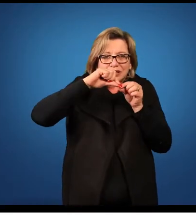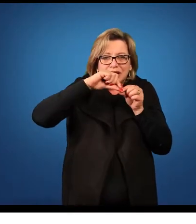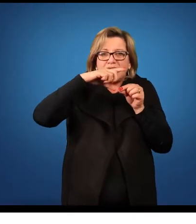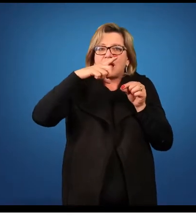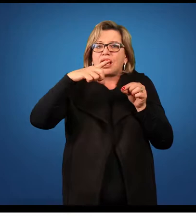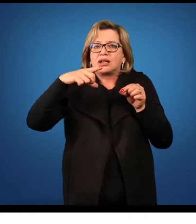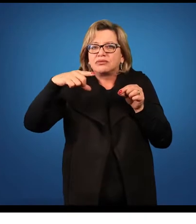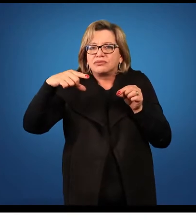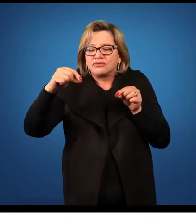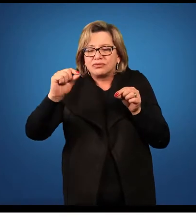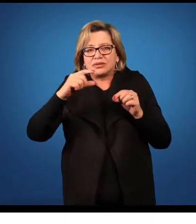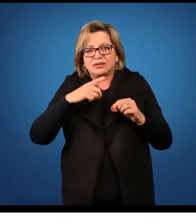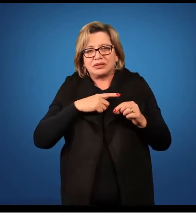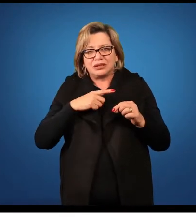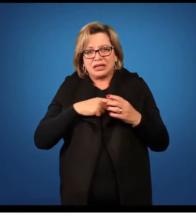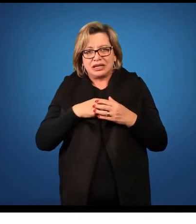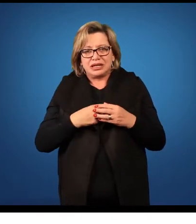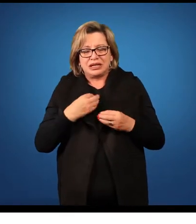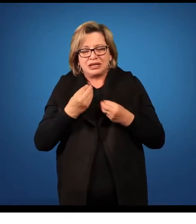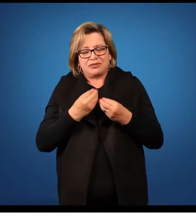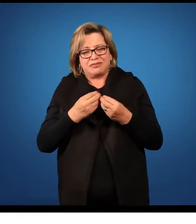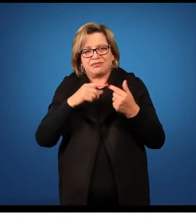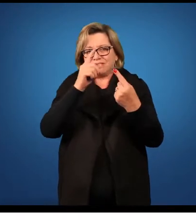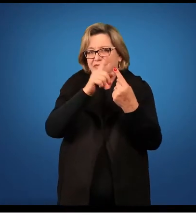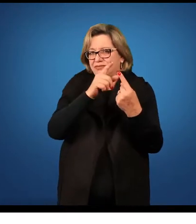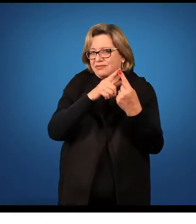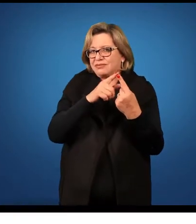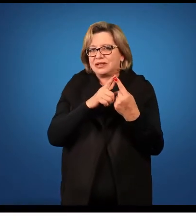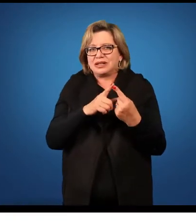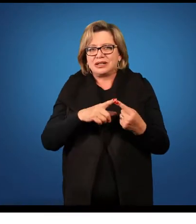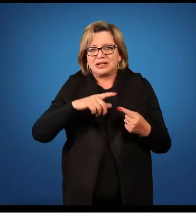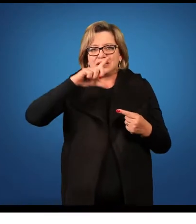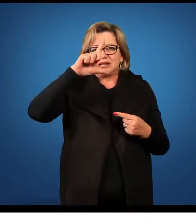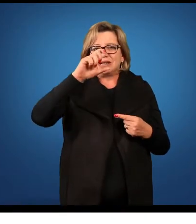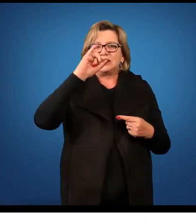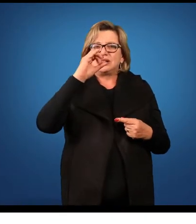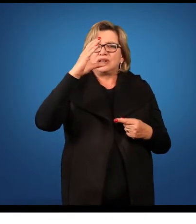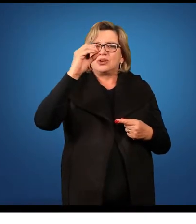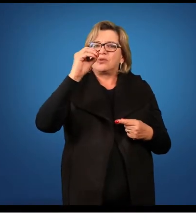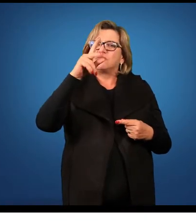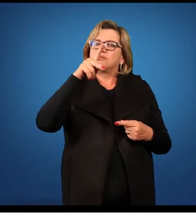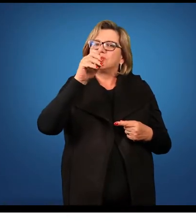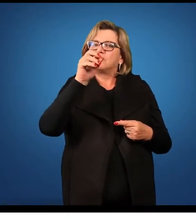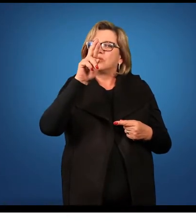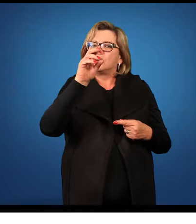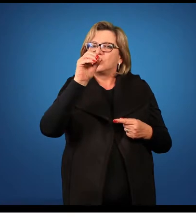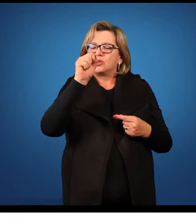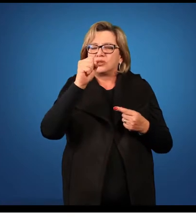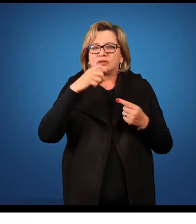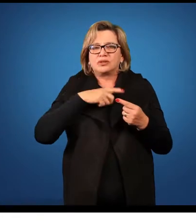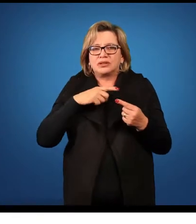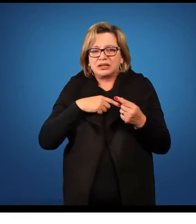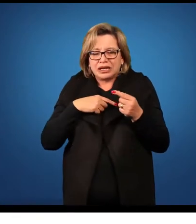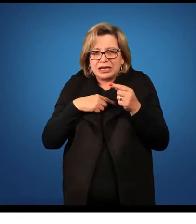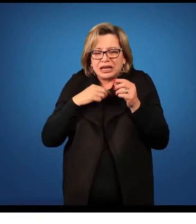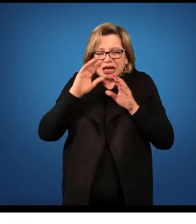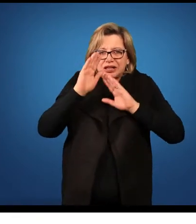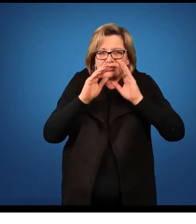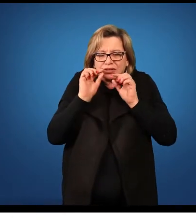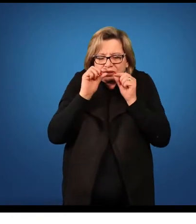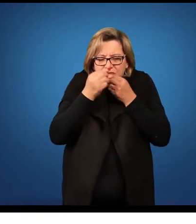principais de folha. Nós temos, como no caso dos licopodes, nós temos uma planta que apresenta micrófilos.